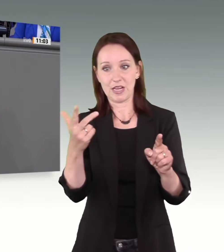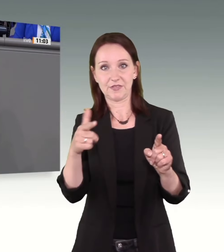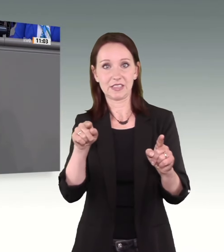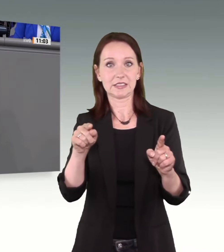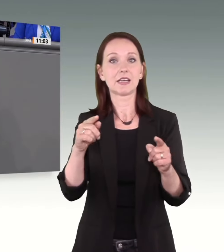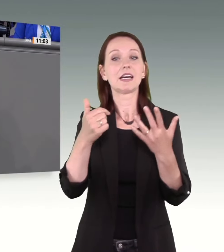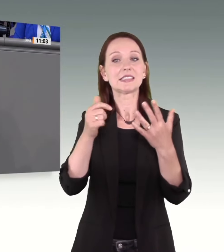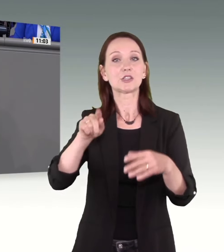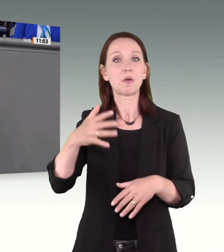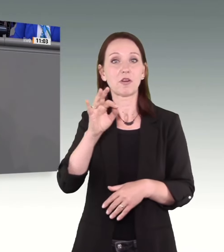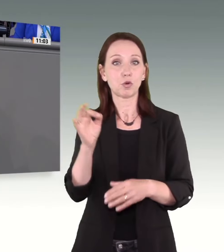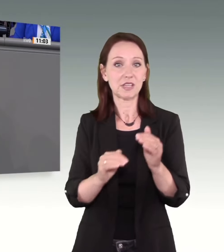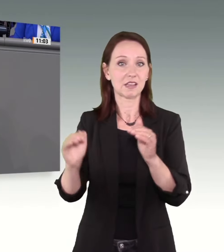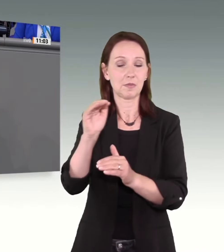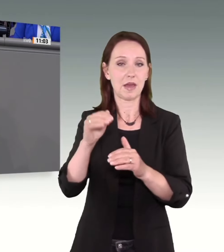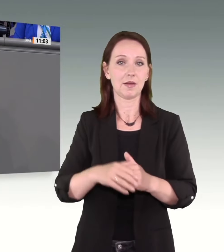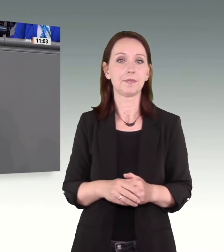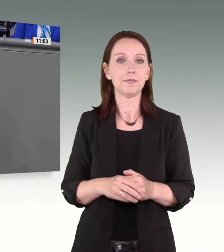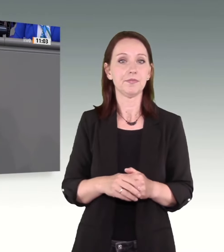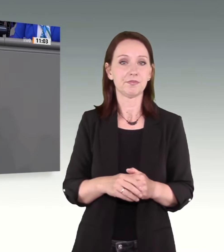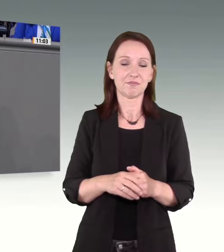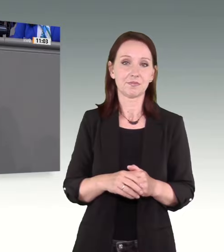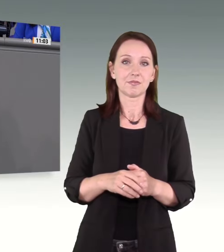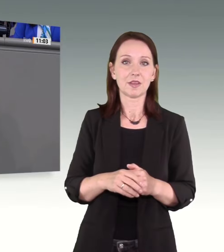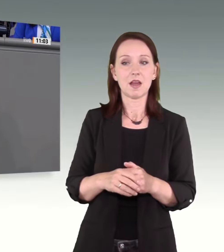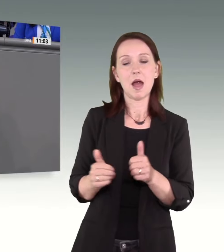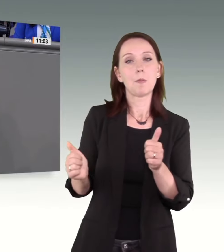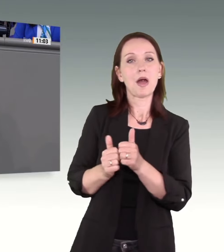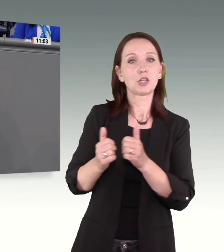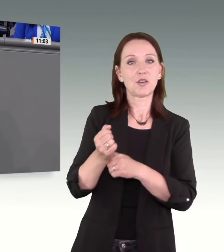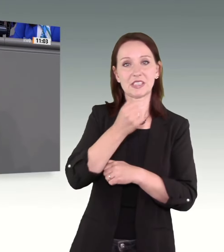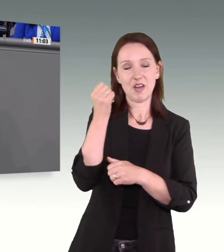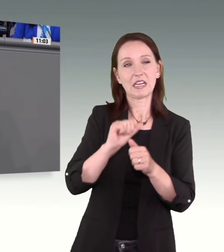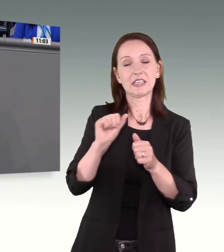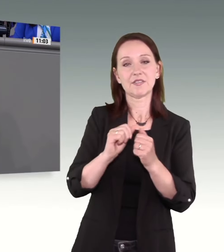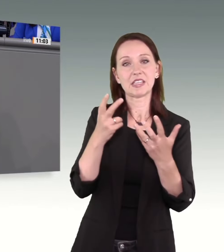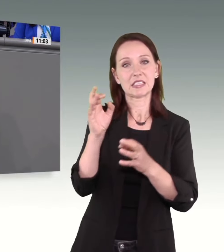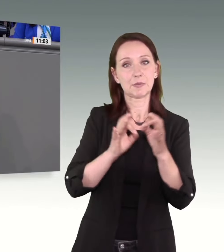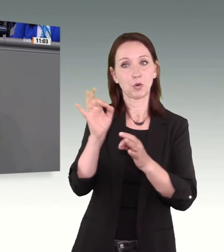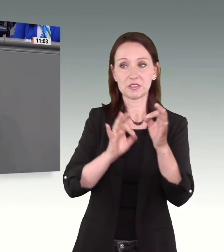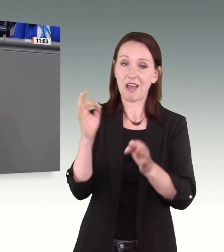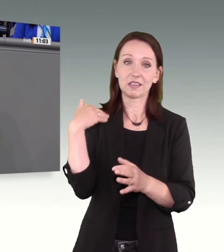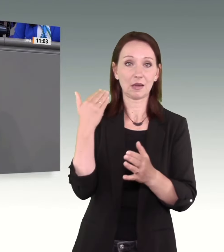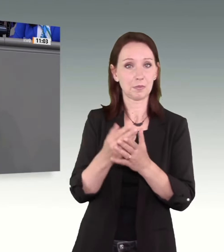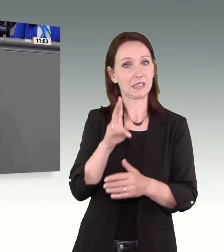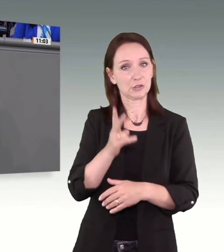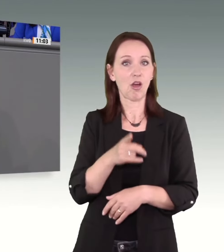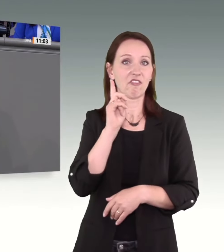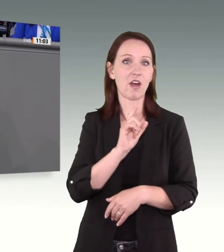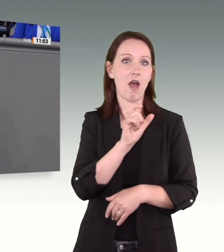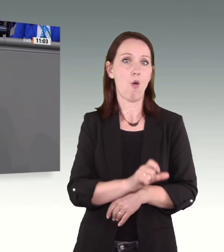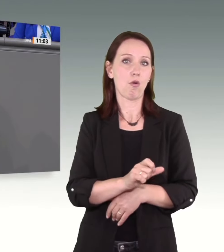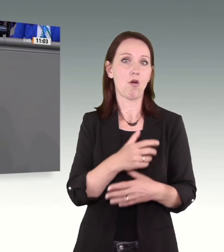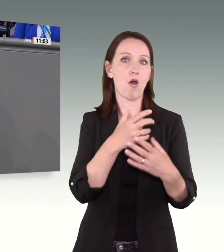Fast 80 Prozent der Opfer von Partnerschaftsgewalt sind nach wie vor Frauen. Die Zahlen von polizeilich registrierter